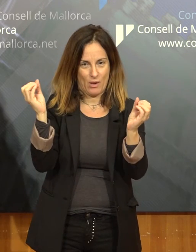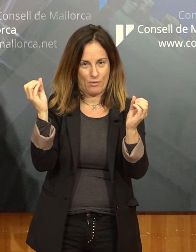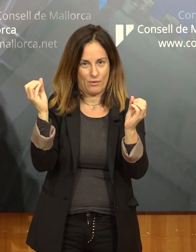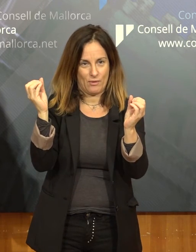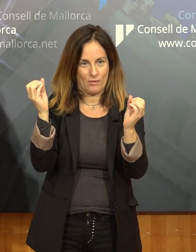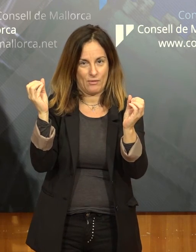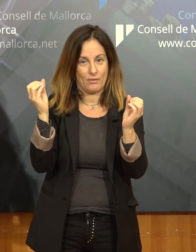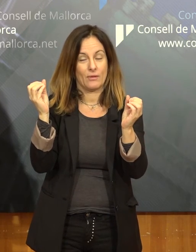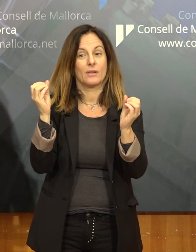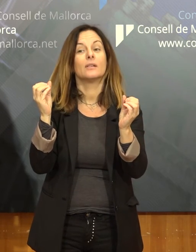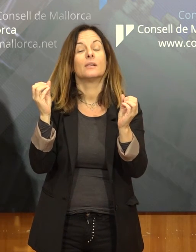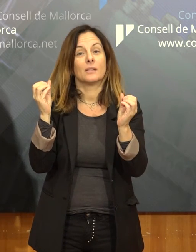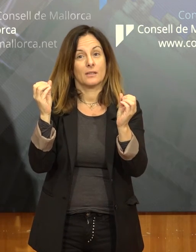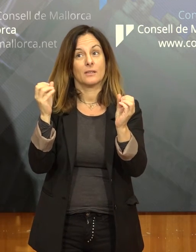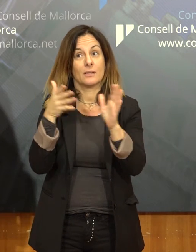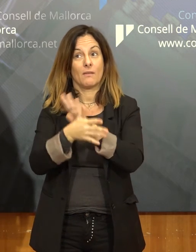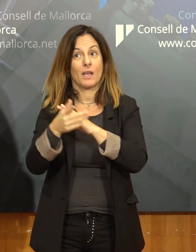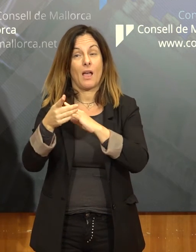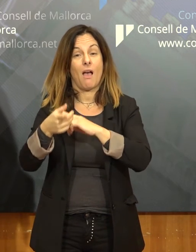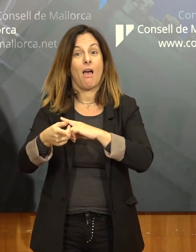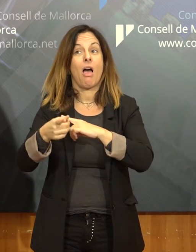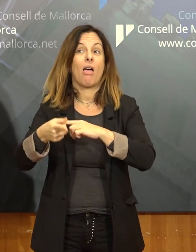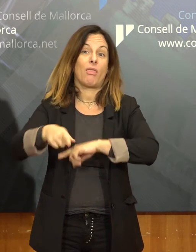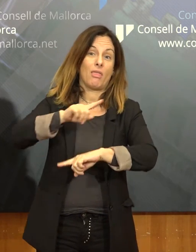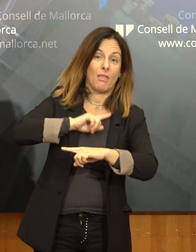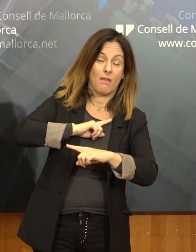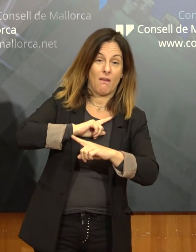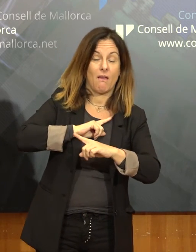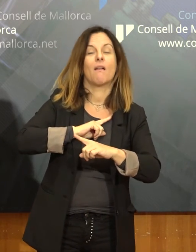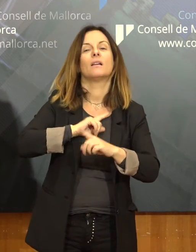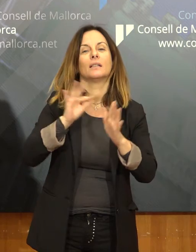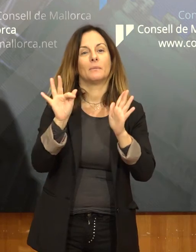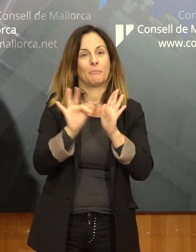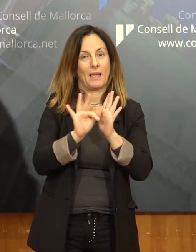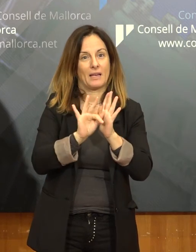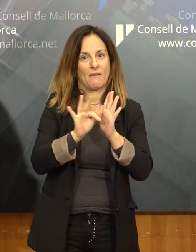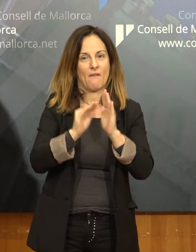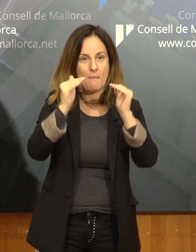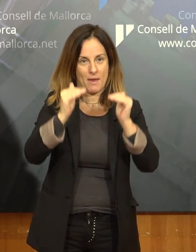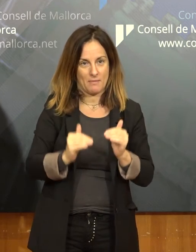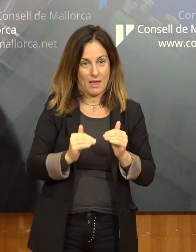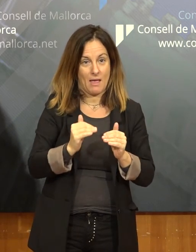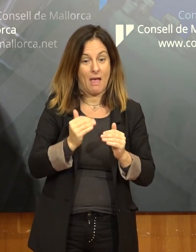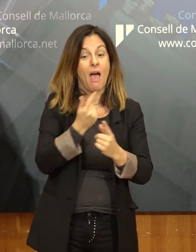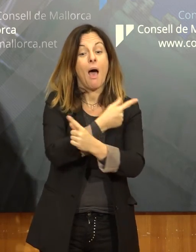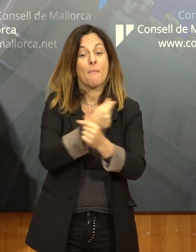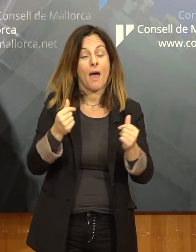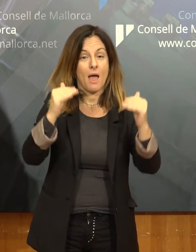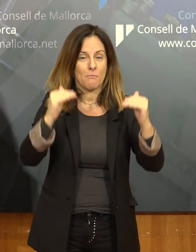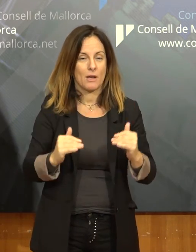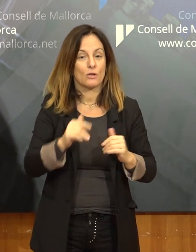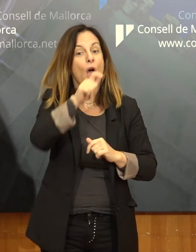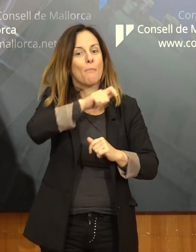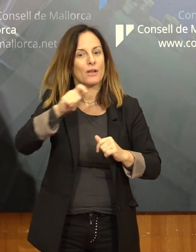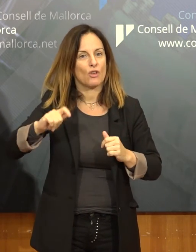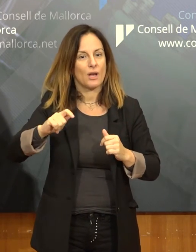en la gestió, en el cost de la tarifa general de residus. Això el que fa és beneficiar els que més reciclen